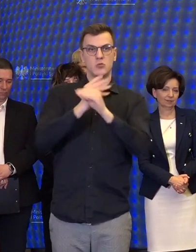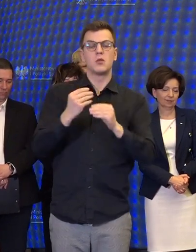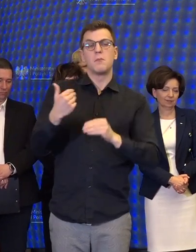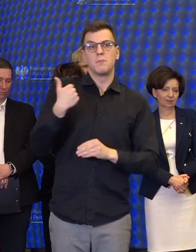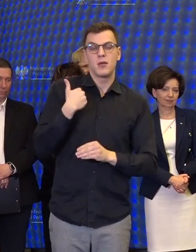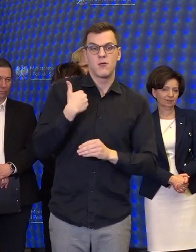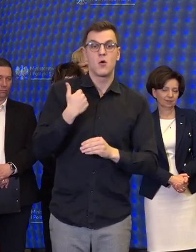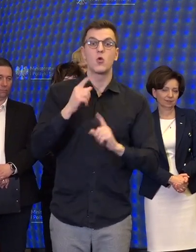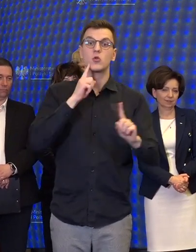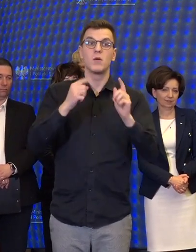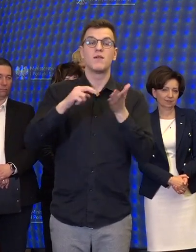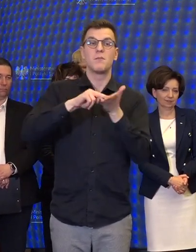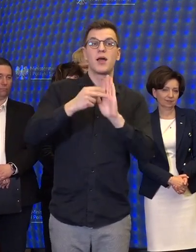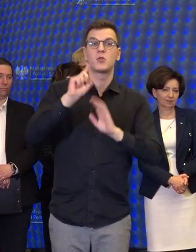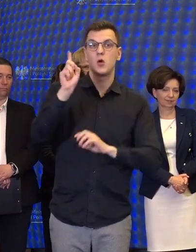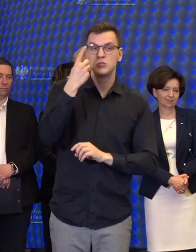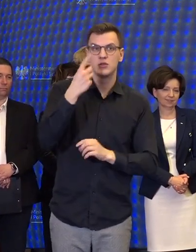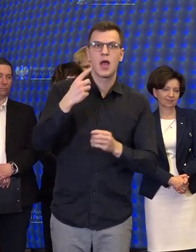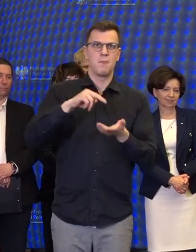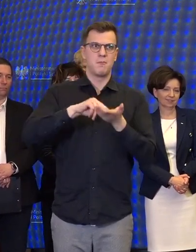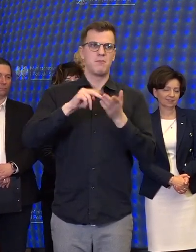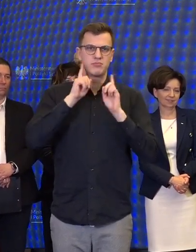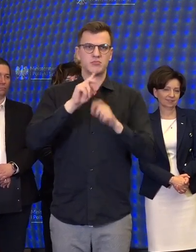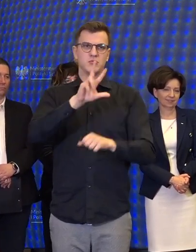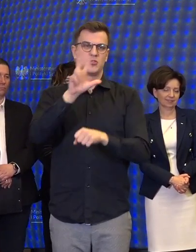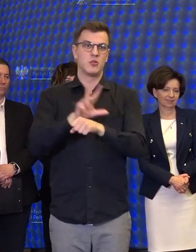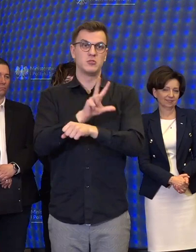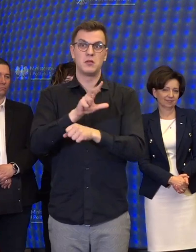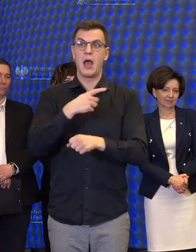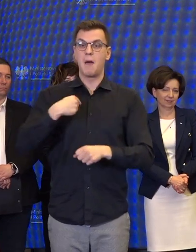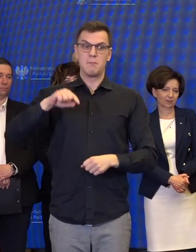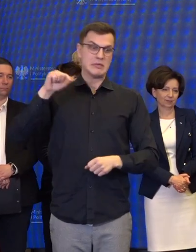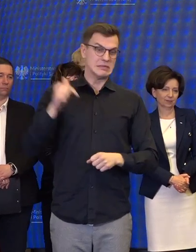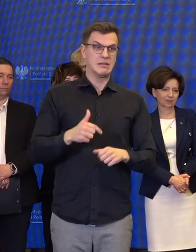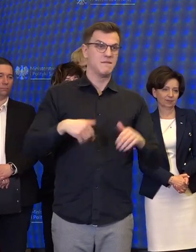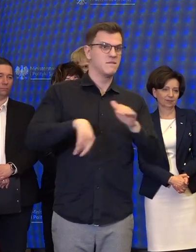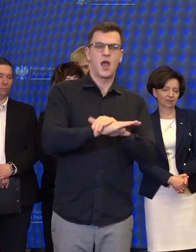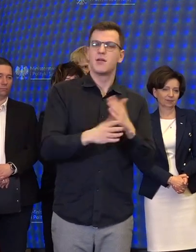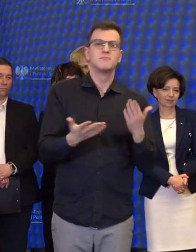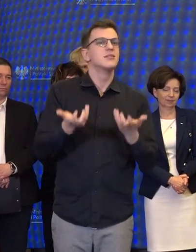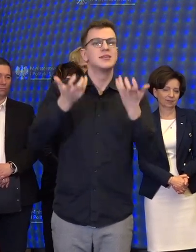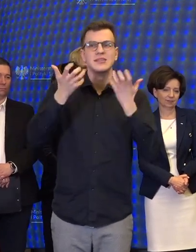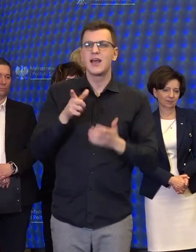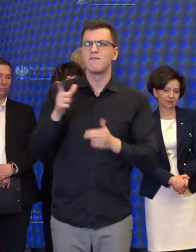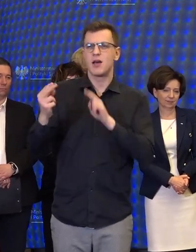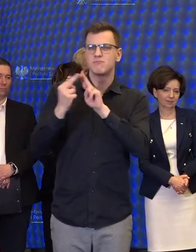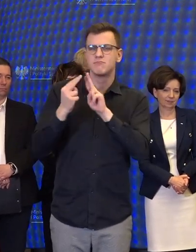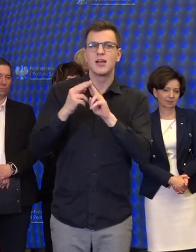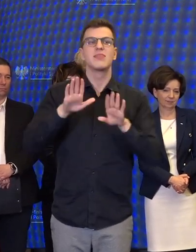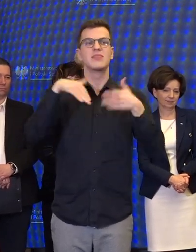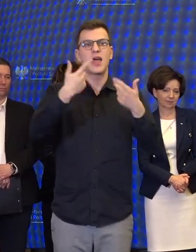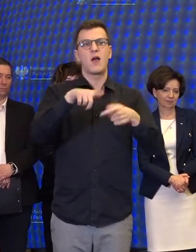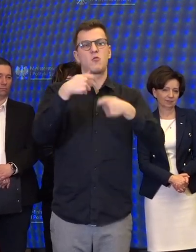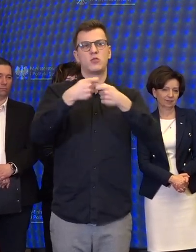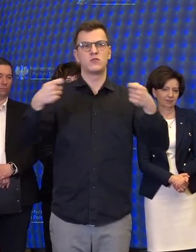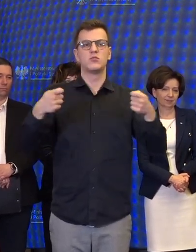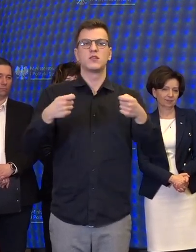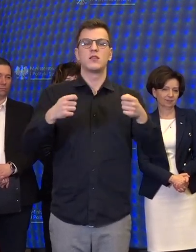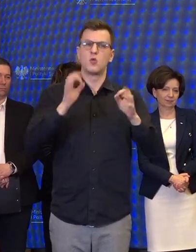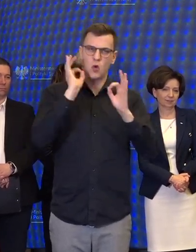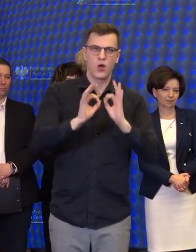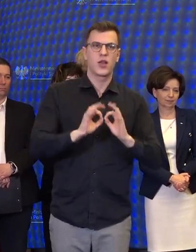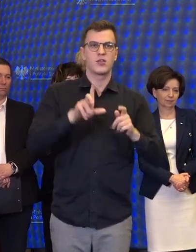Rozmowa miała trwać godzinę, trwała trzy. I nikomu się nie spieszyło do wyjścia. Bo zależało nam na tym, żeby wypracować tutaj jakieś rozwiązania, konkretne rozwiązania.